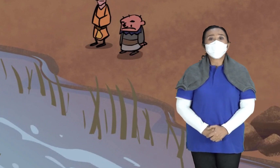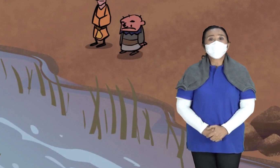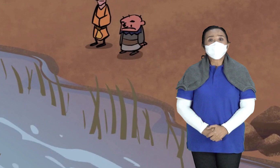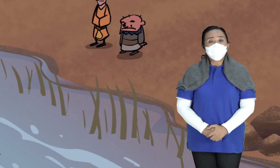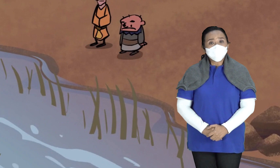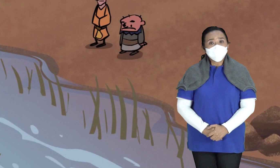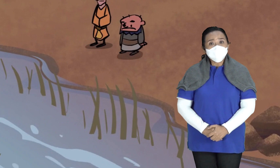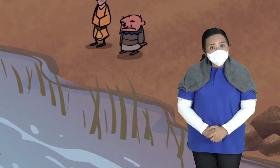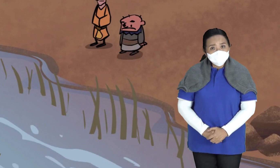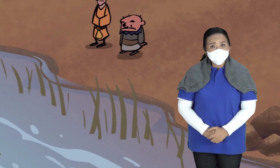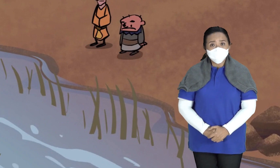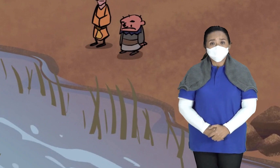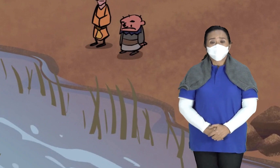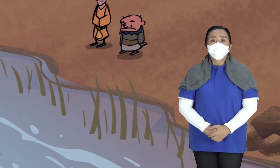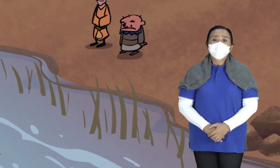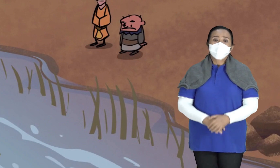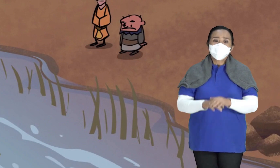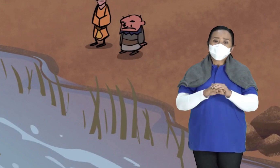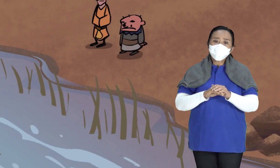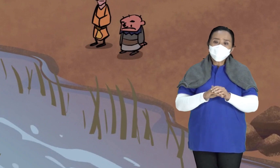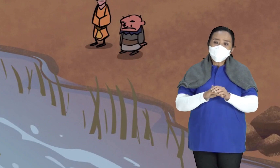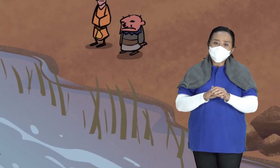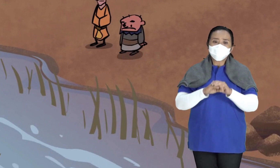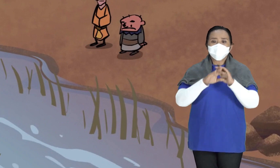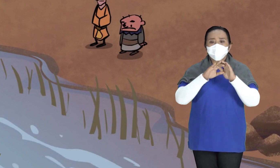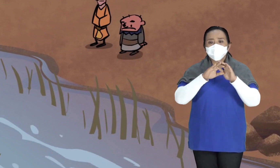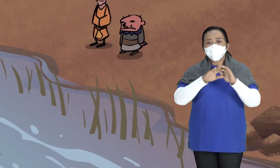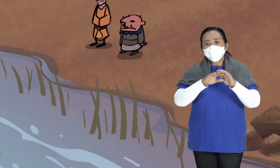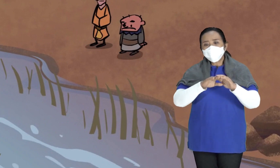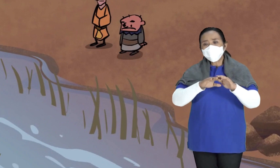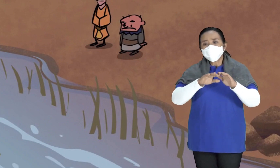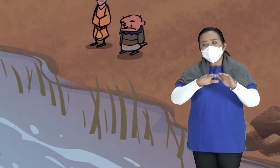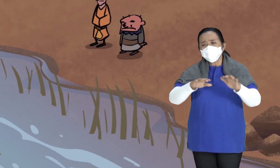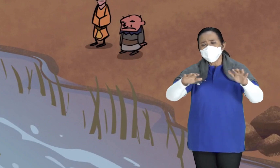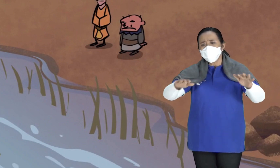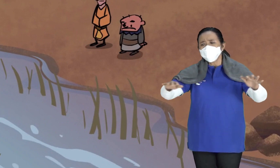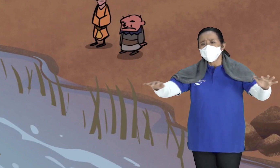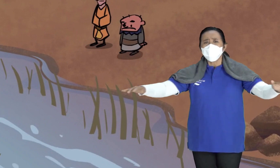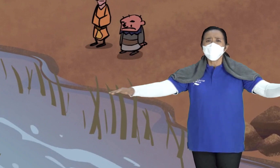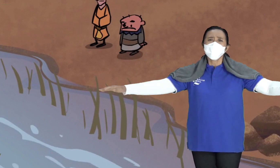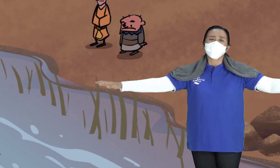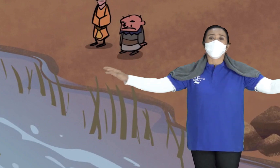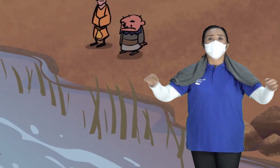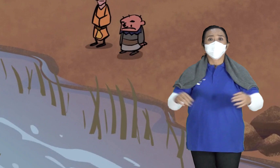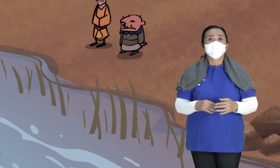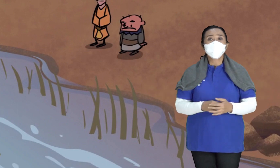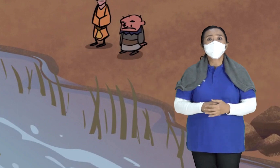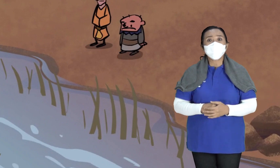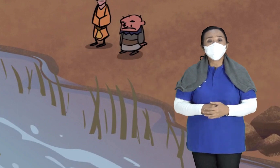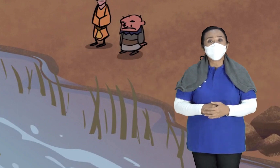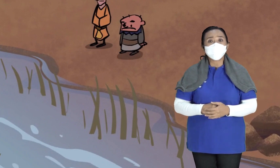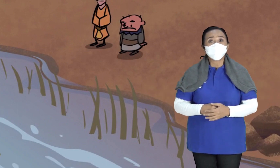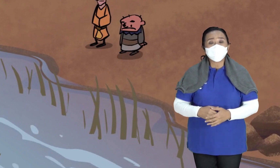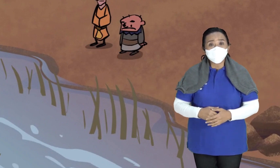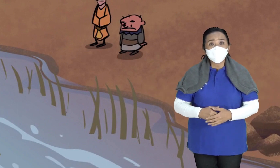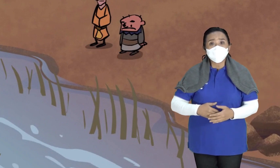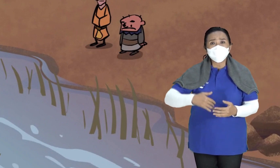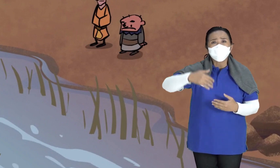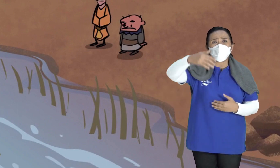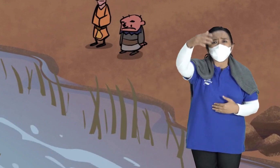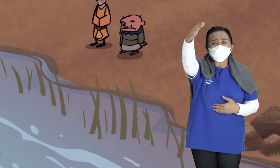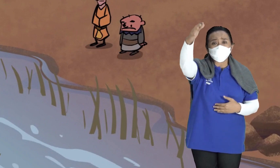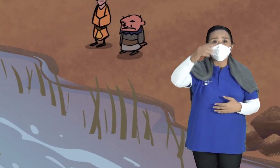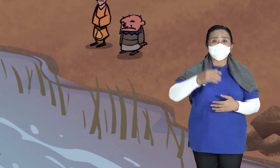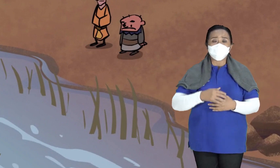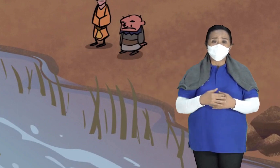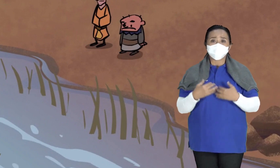Apa yang akan mereka lakukan Mereka melihat Sungai Yordan Airnya sangat deras Dan sungai itu bukan sungai kecil